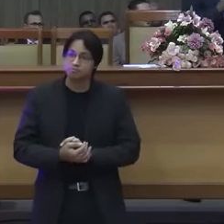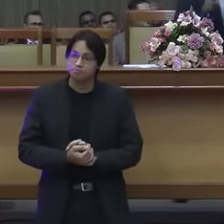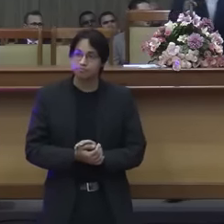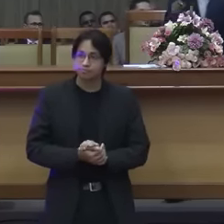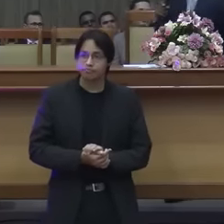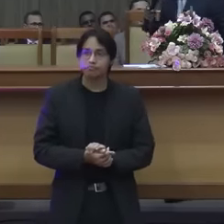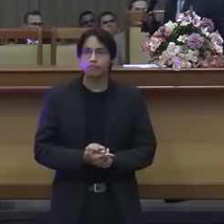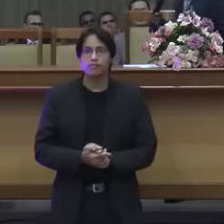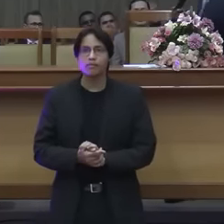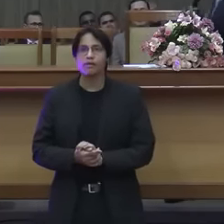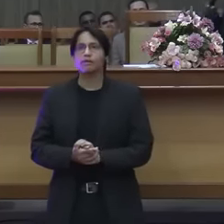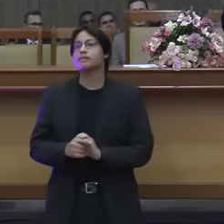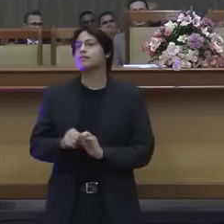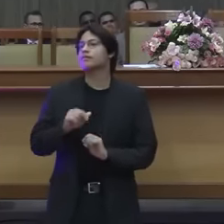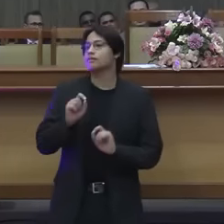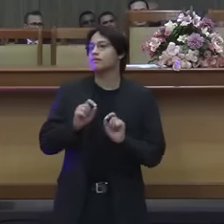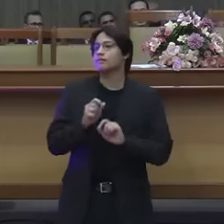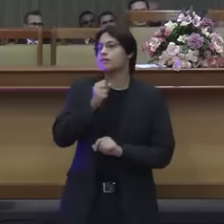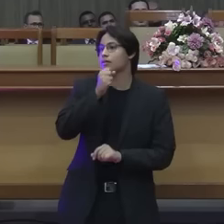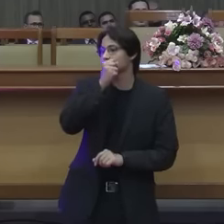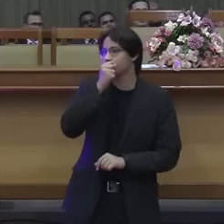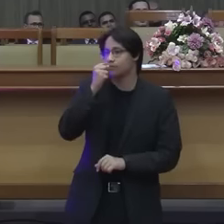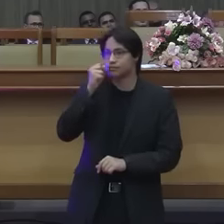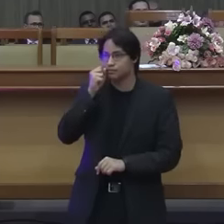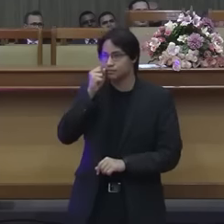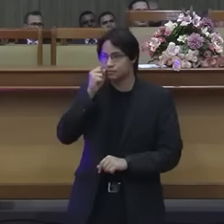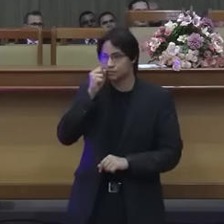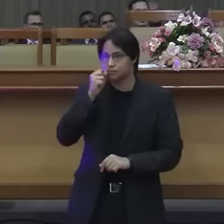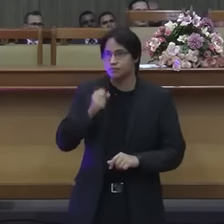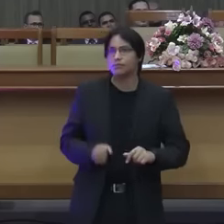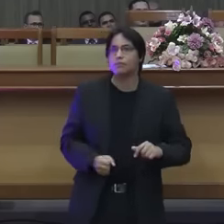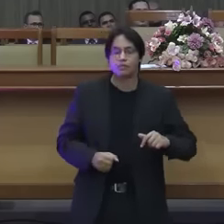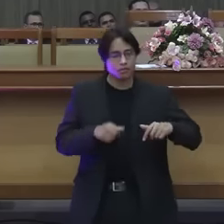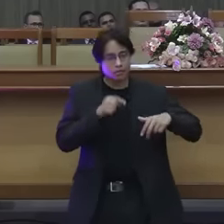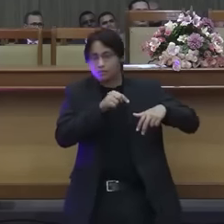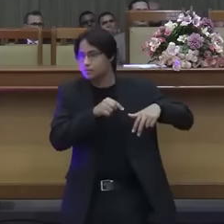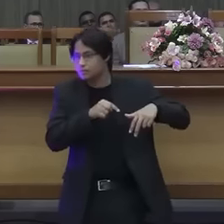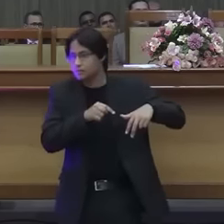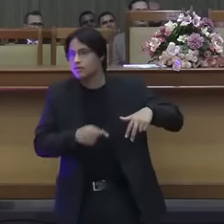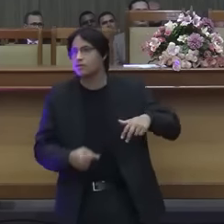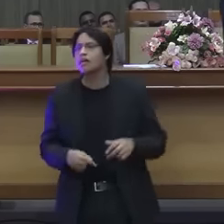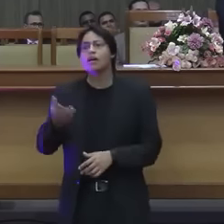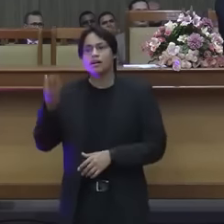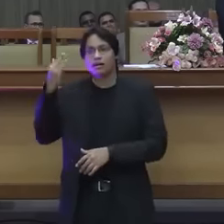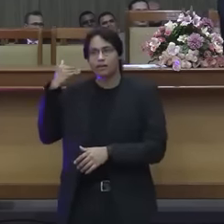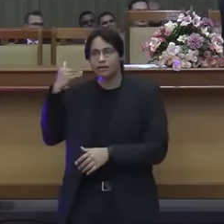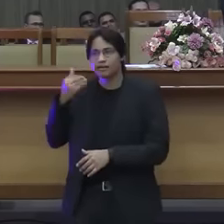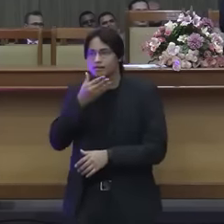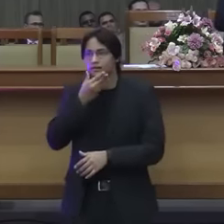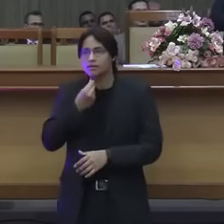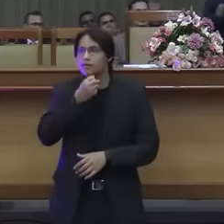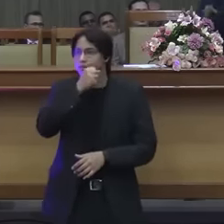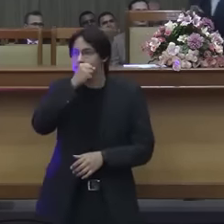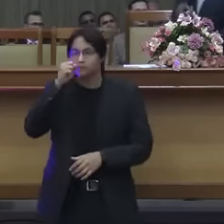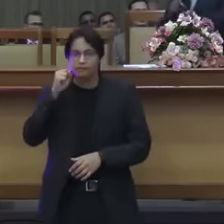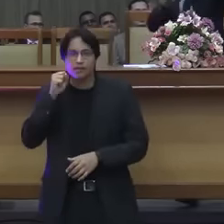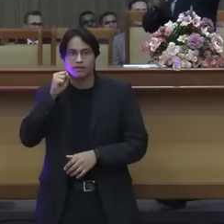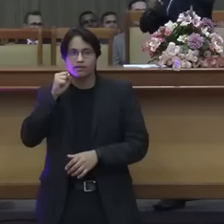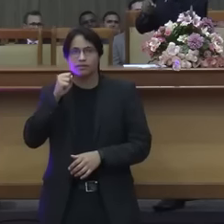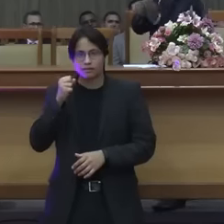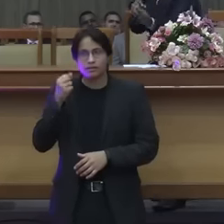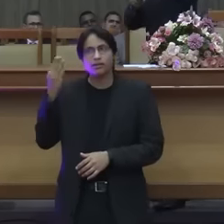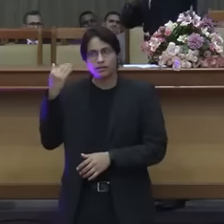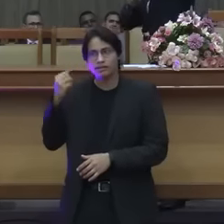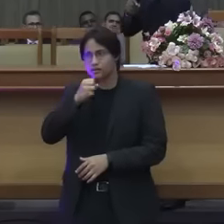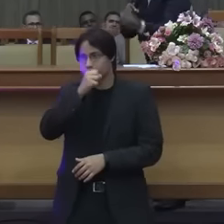e vinha um irmão samaritano os judeus tinham raiva porque para eles